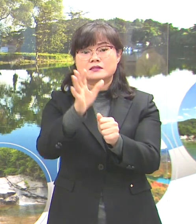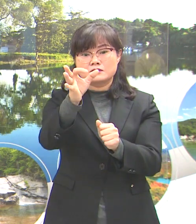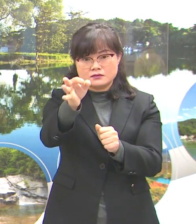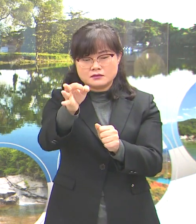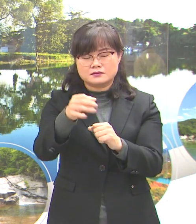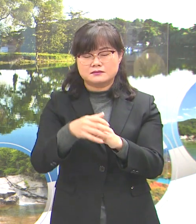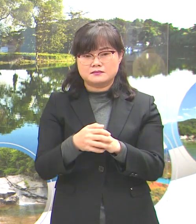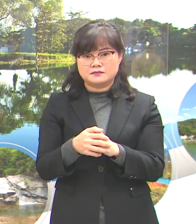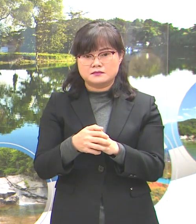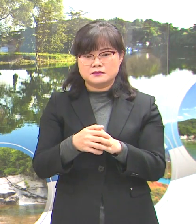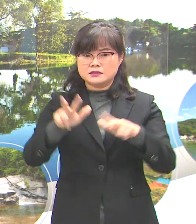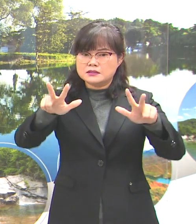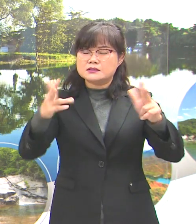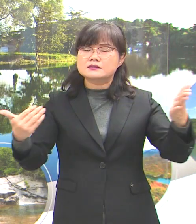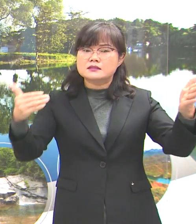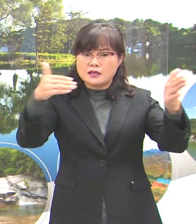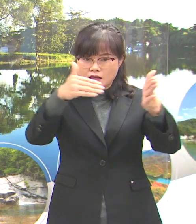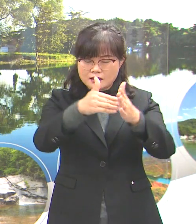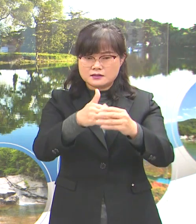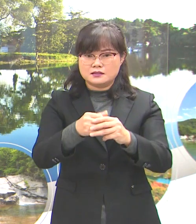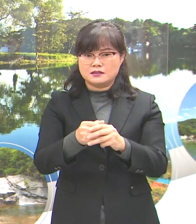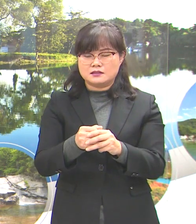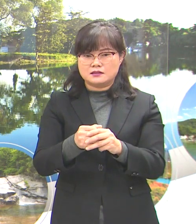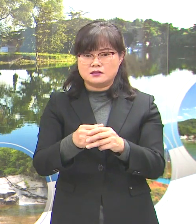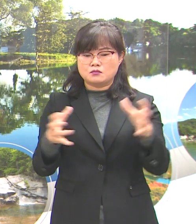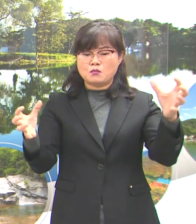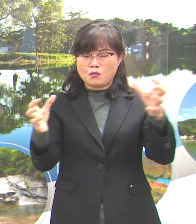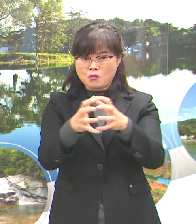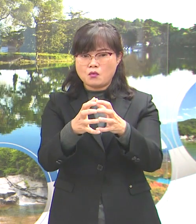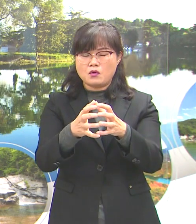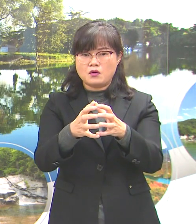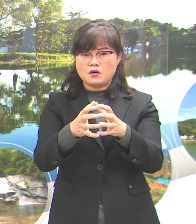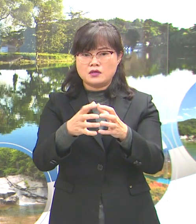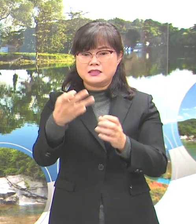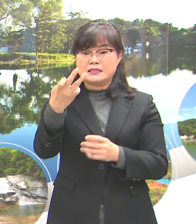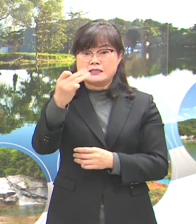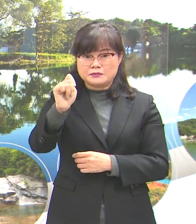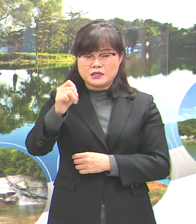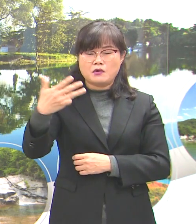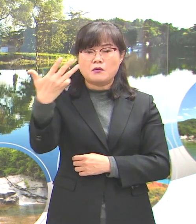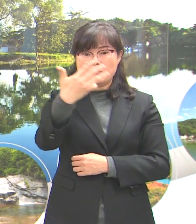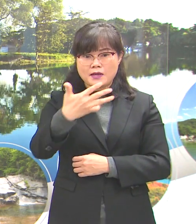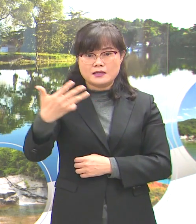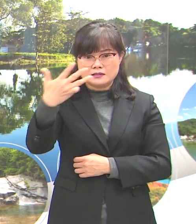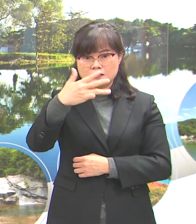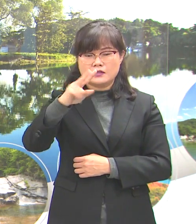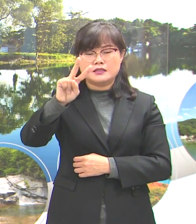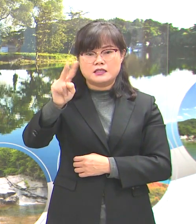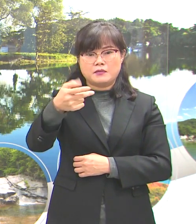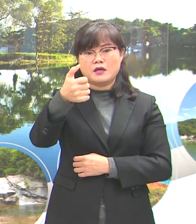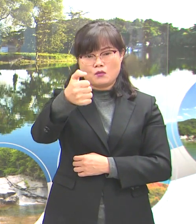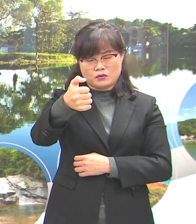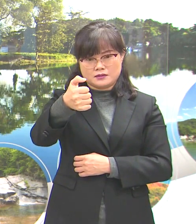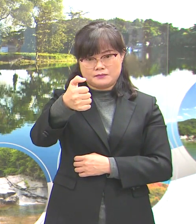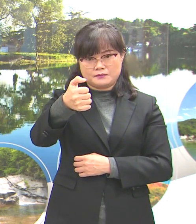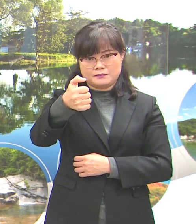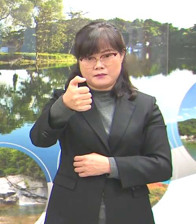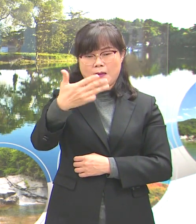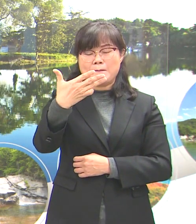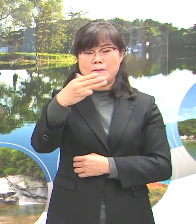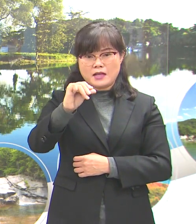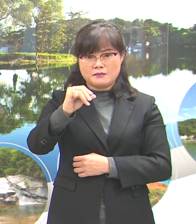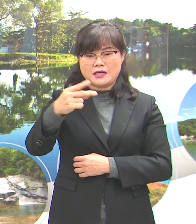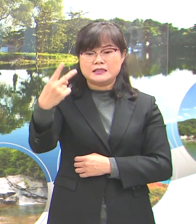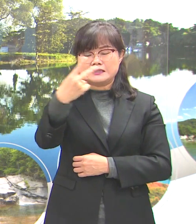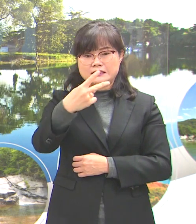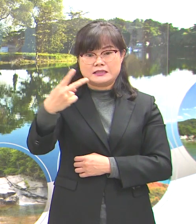현재까지 총 13억 8,158만